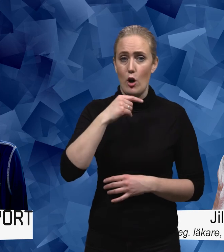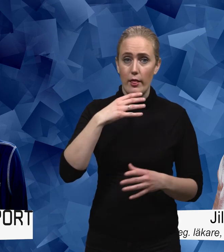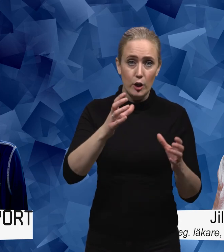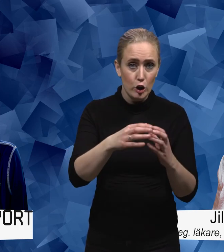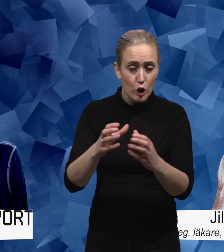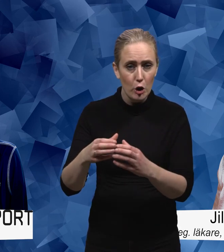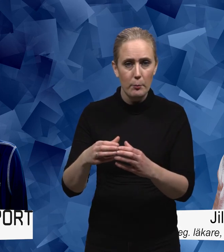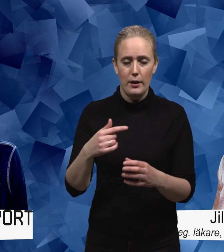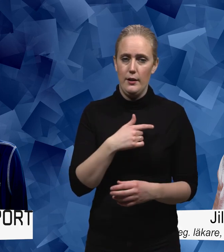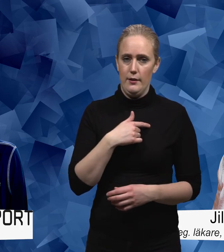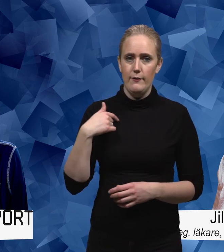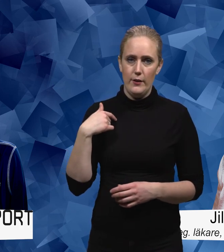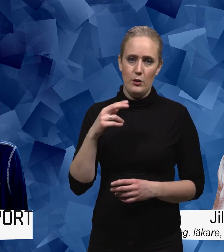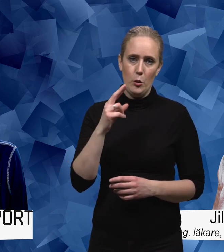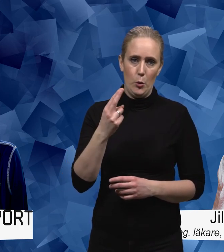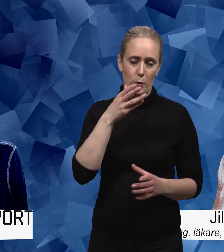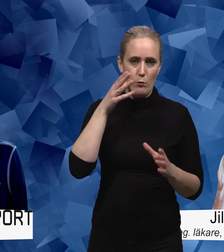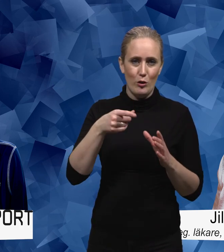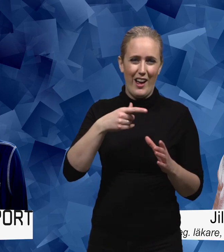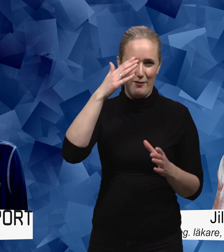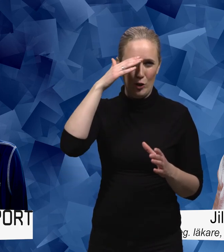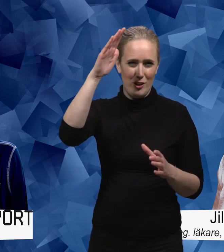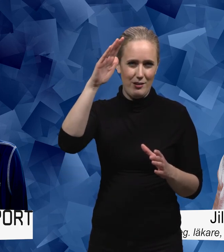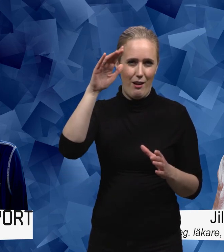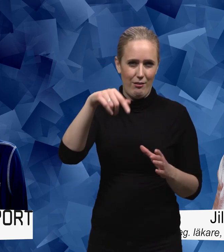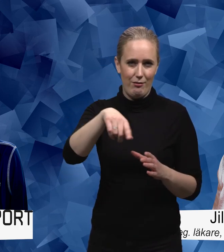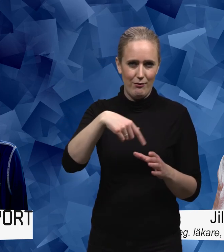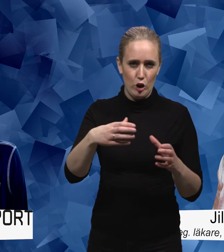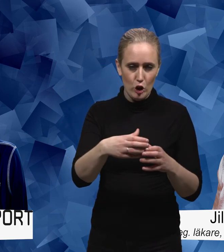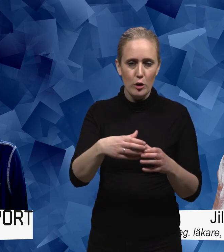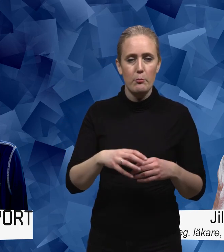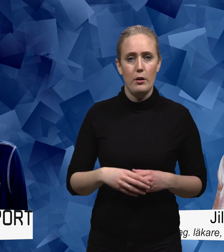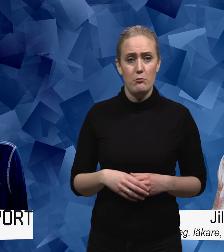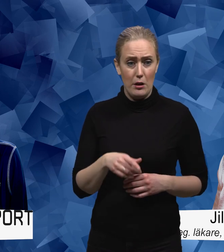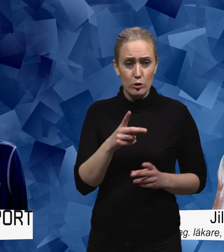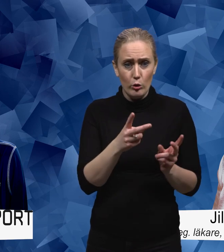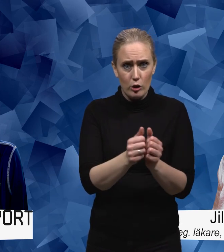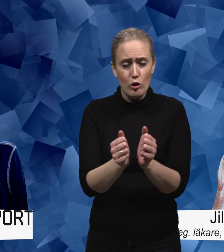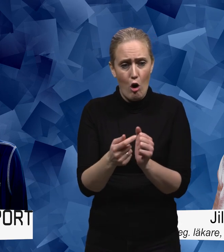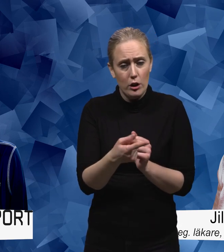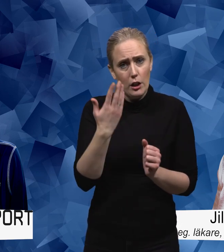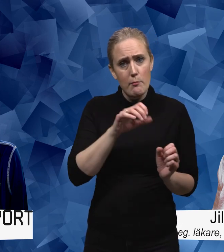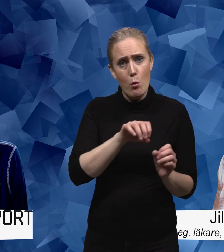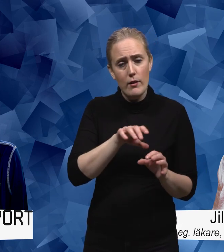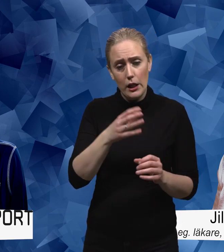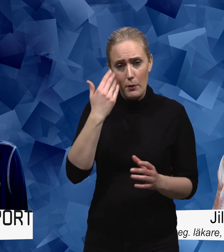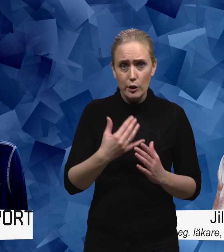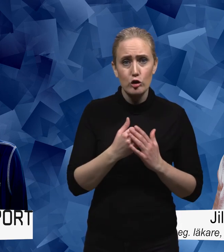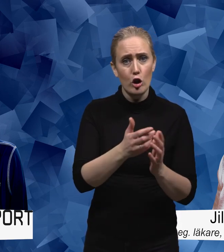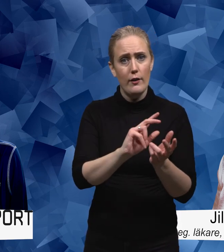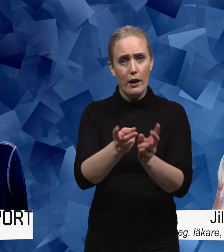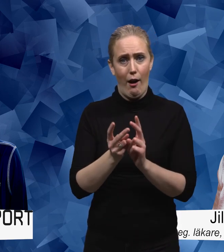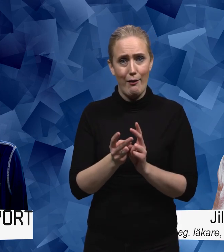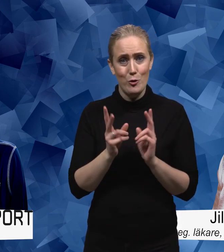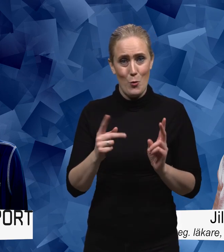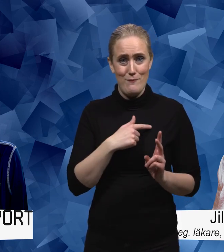men nu är på vuxensidan då som du frågade om det visar sig att sånt har ju stor betydelse man stöttar varann det är